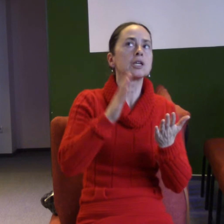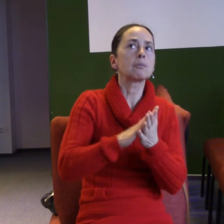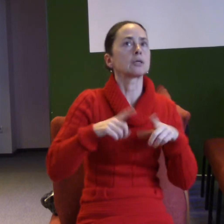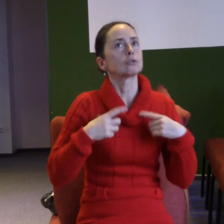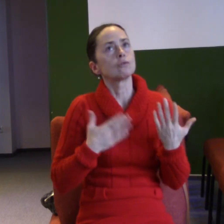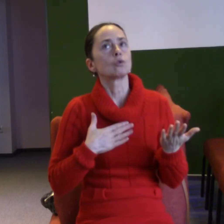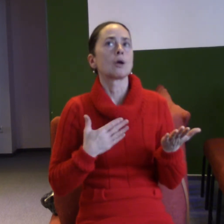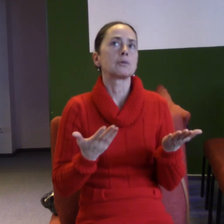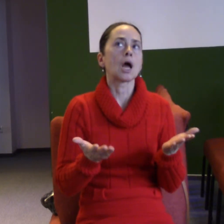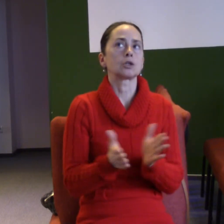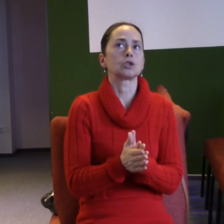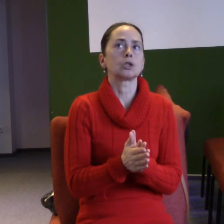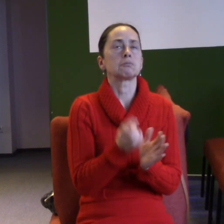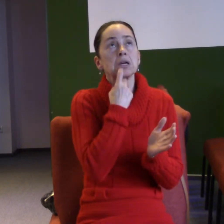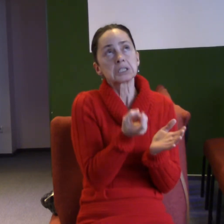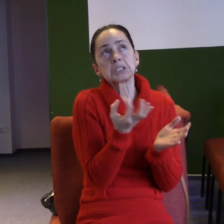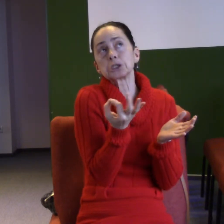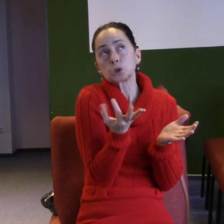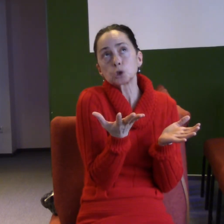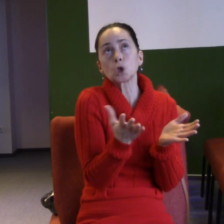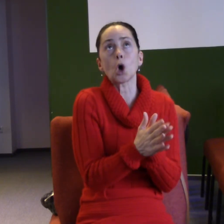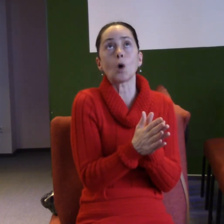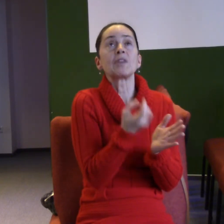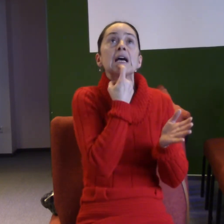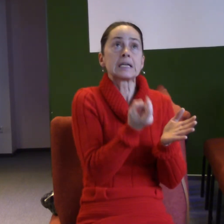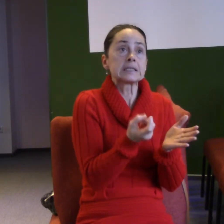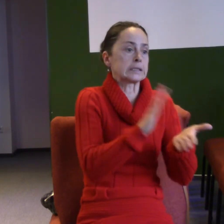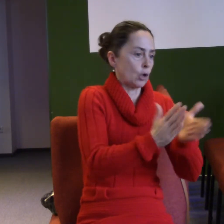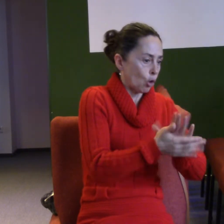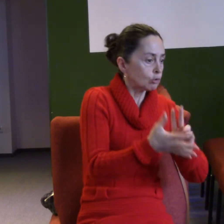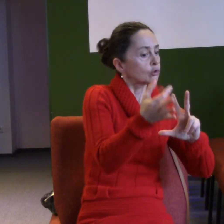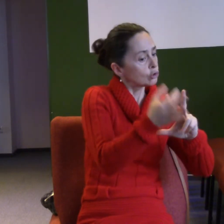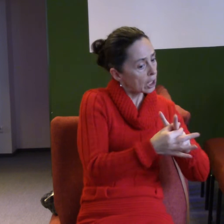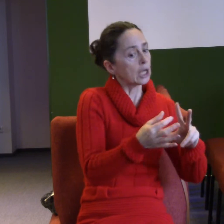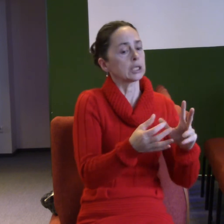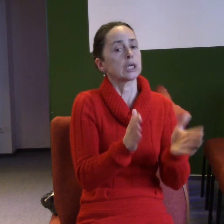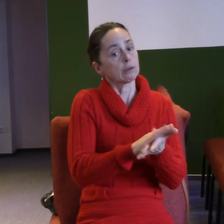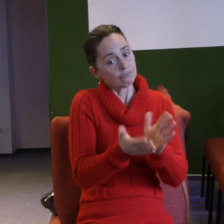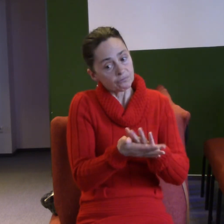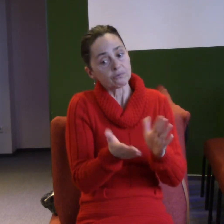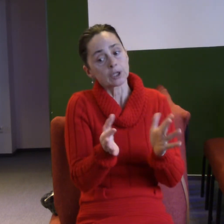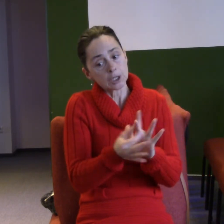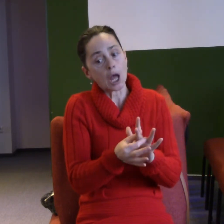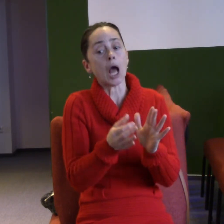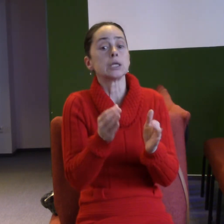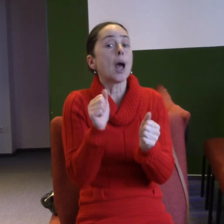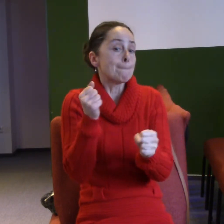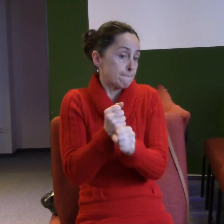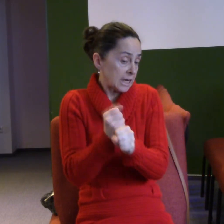Co bych asi tak chtěl, chtěl bych se oženit, bych se vdát pravděpodobně, aby nějaké dobré zaměstnání, ideálně postavit